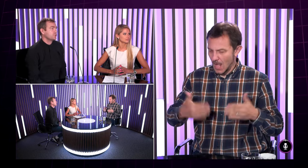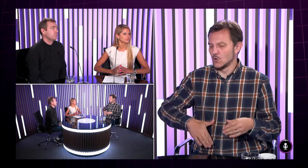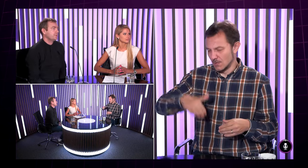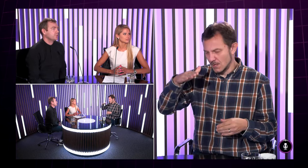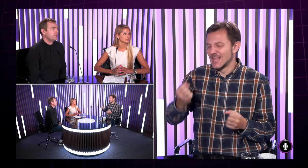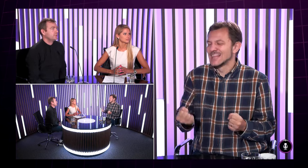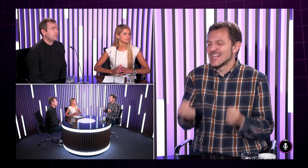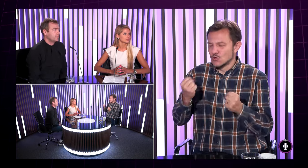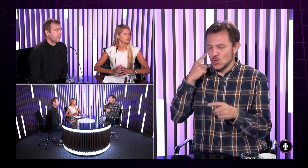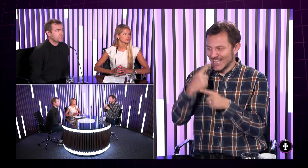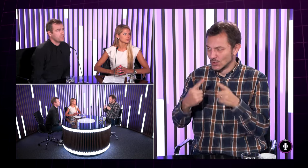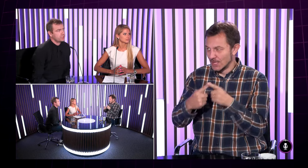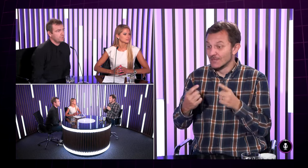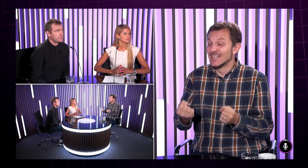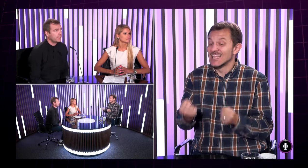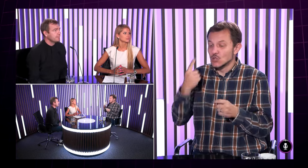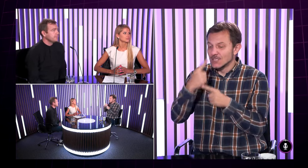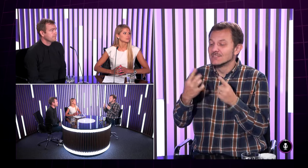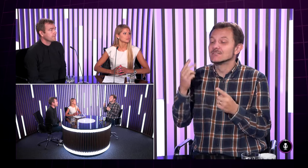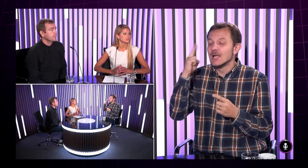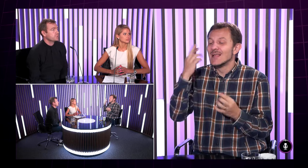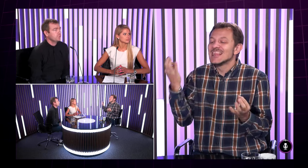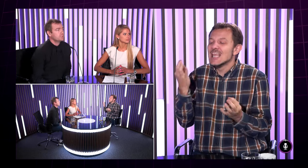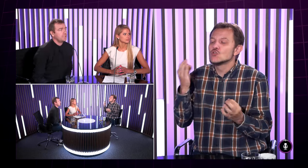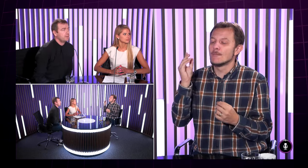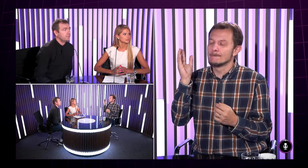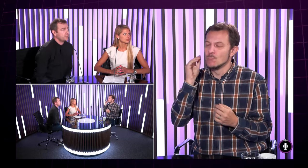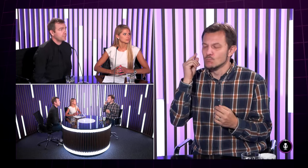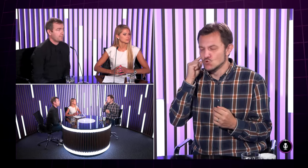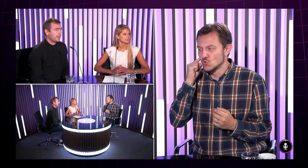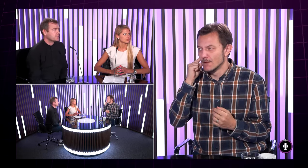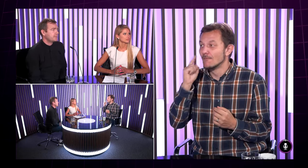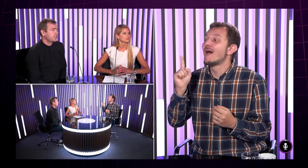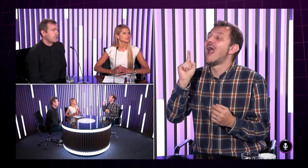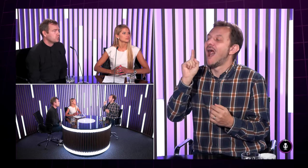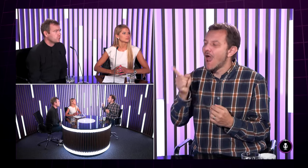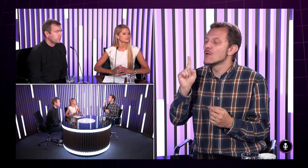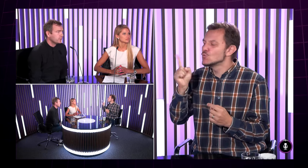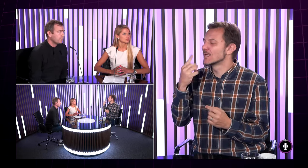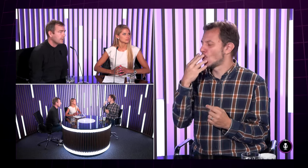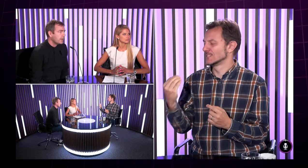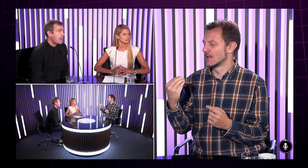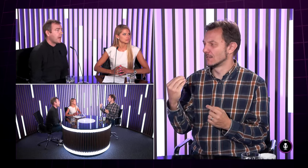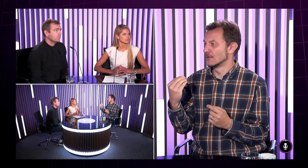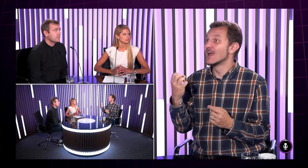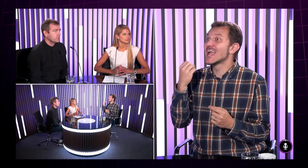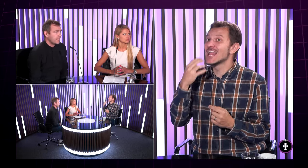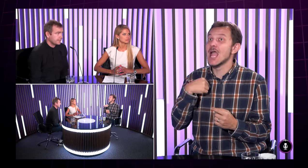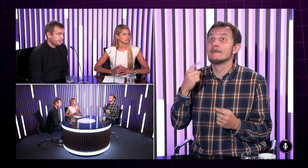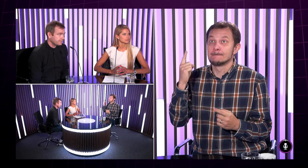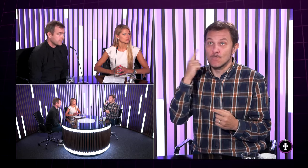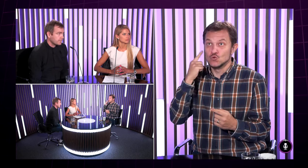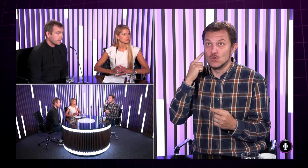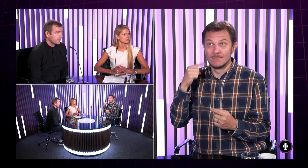Ja môžem povedať, že od narodenia som ťažko nedoslýchavý. Ťažko nedoslýchavý, čo to znamená? To znamená, že ja trošku počujem, ale musím